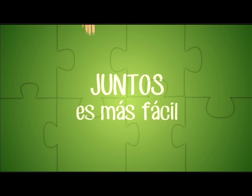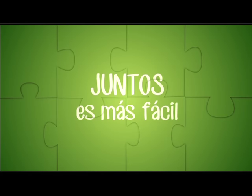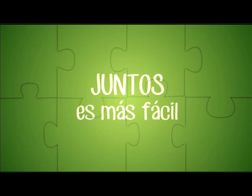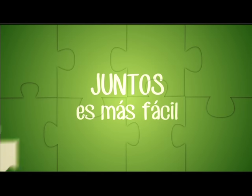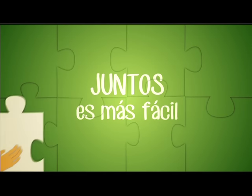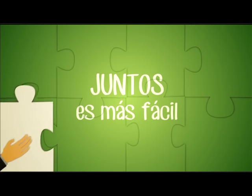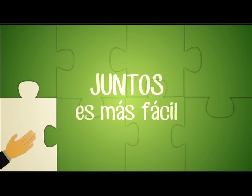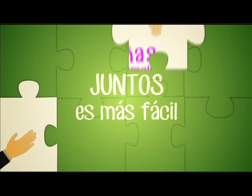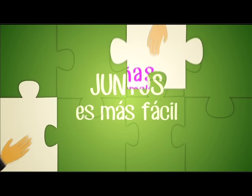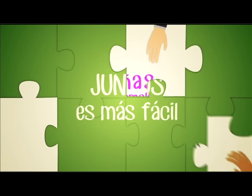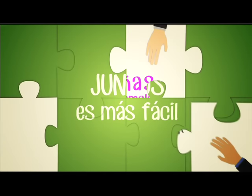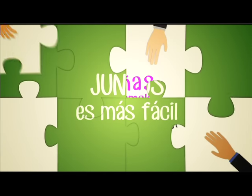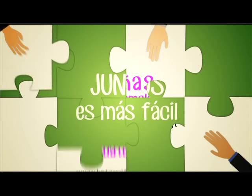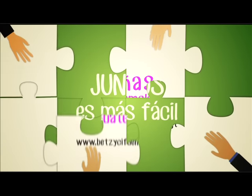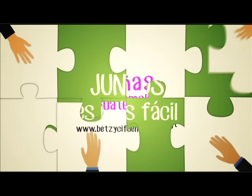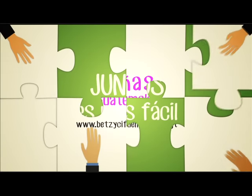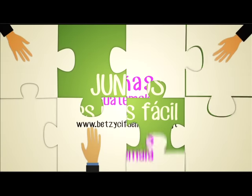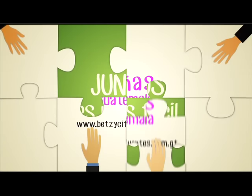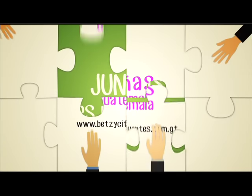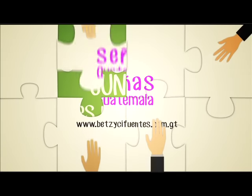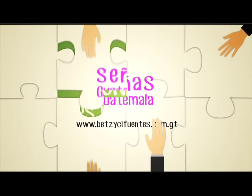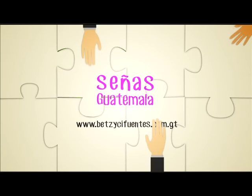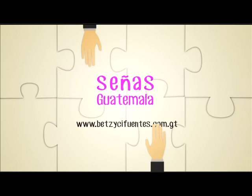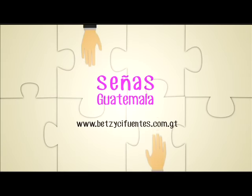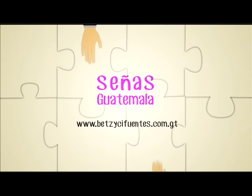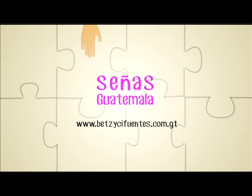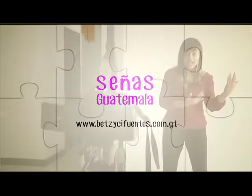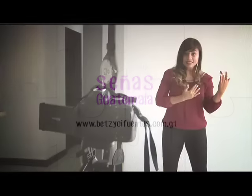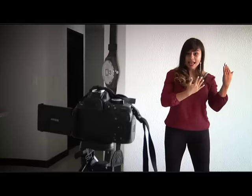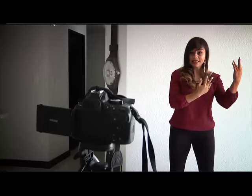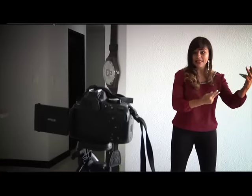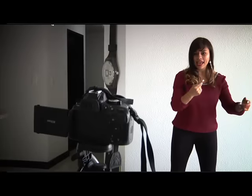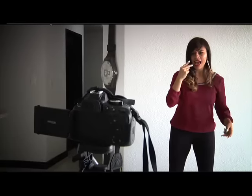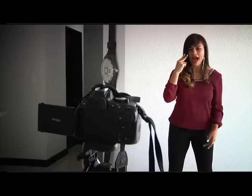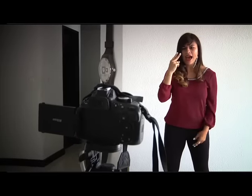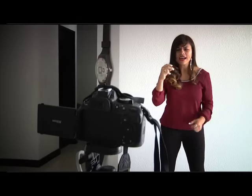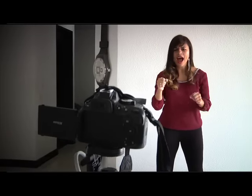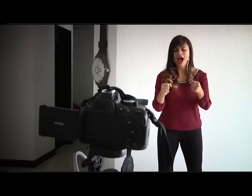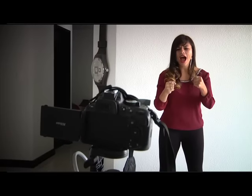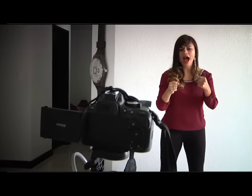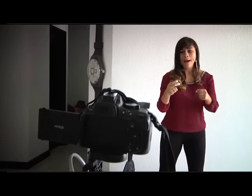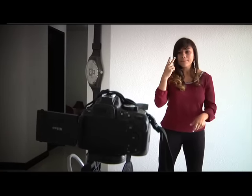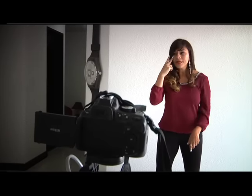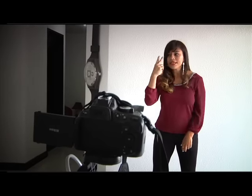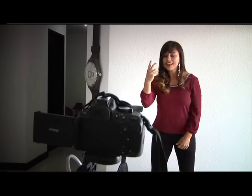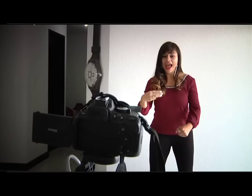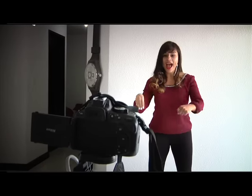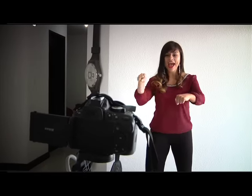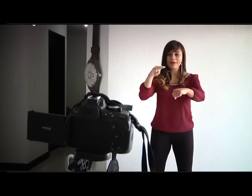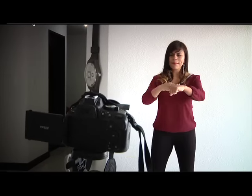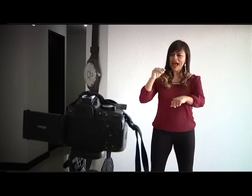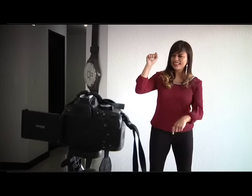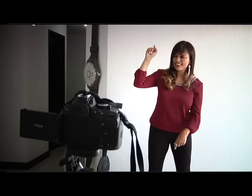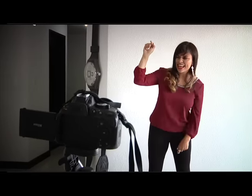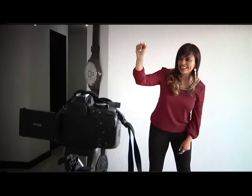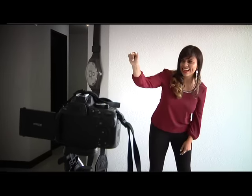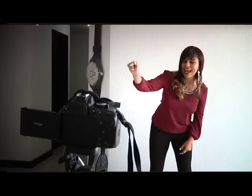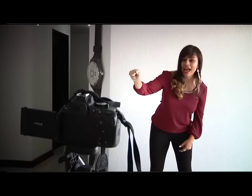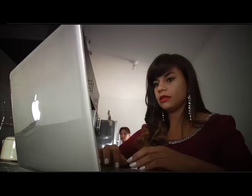Una pared blanca es la escenografía que abraza el carisma y la entrega de esta joven de 27 años, que desde hace 3 meses empezó a publicar sus